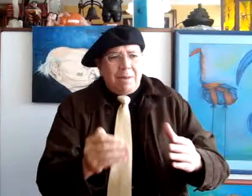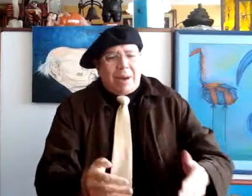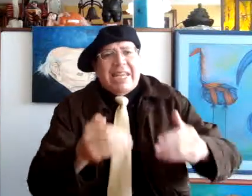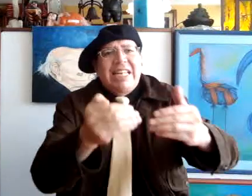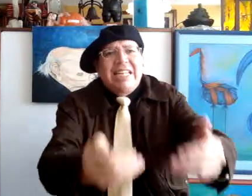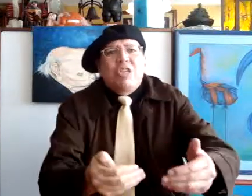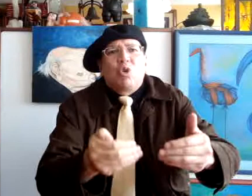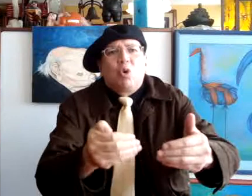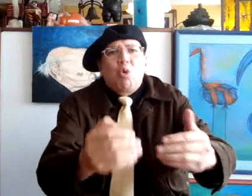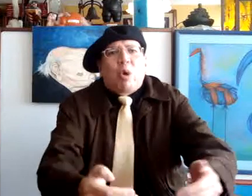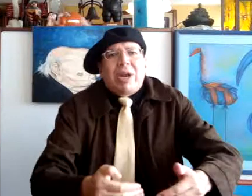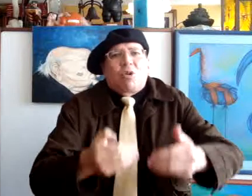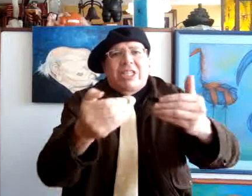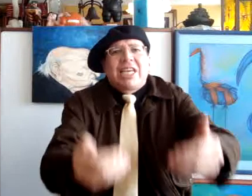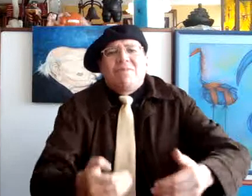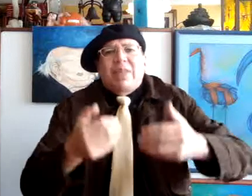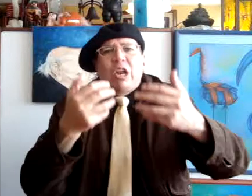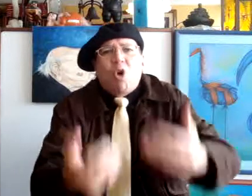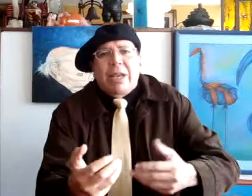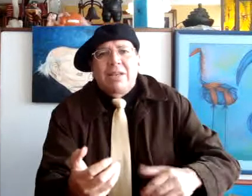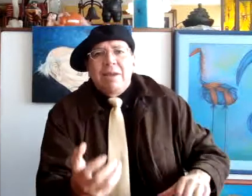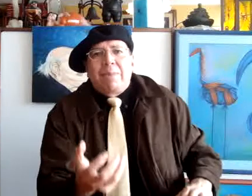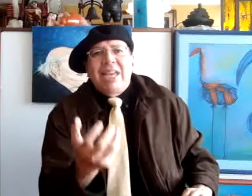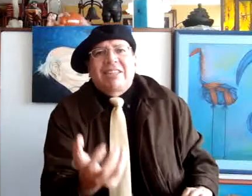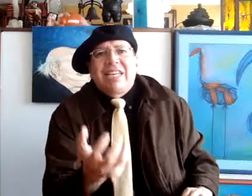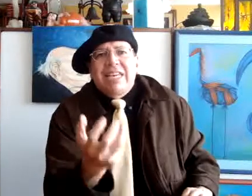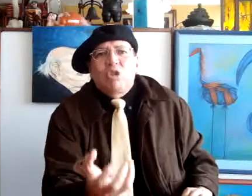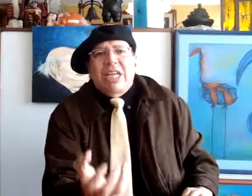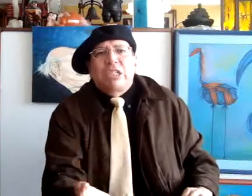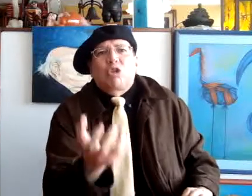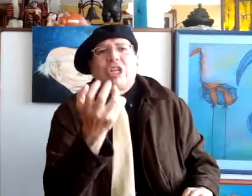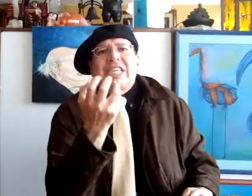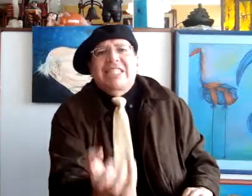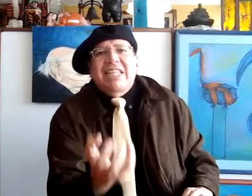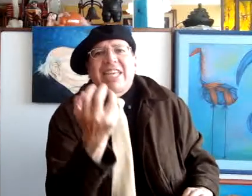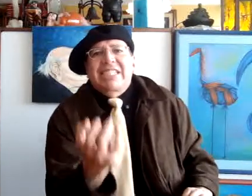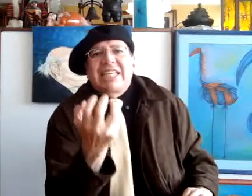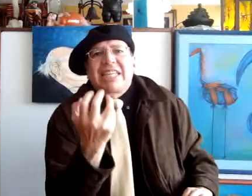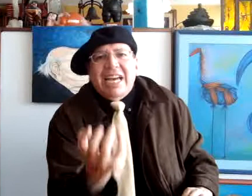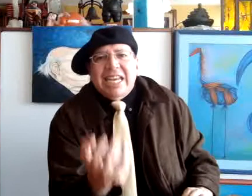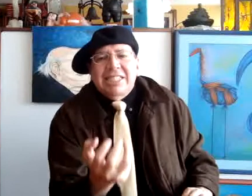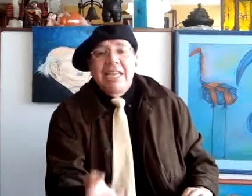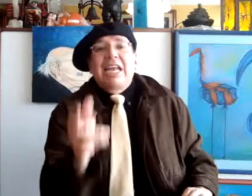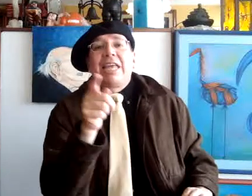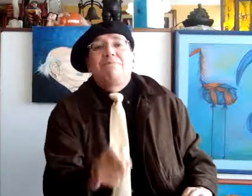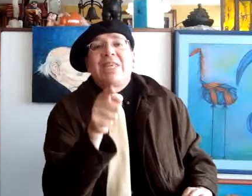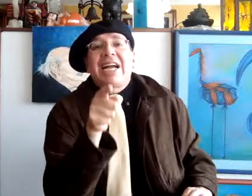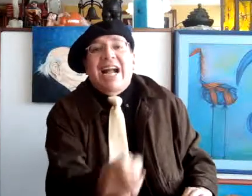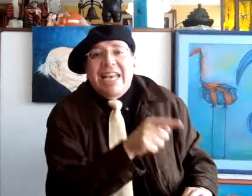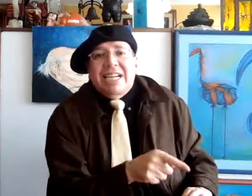para que el niño, luego el adolescente, el joven, vaya adquiriendo las nociones estéticas necesarias, que le impidan caer